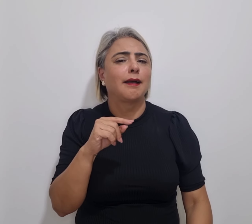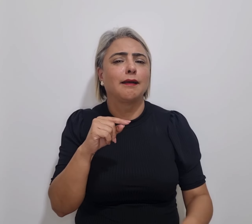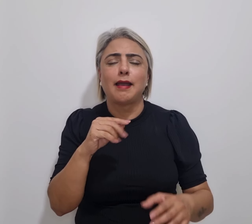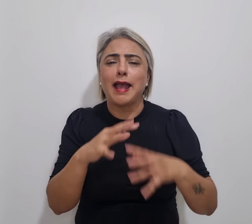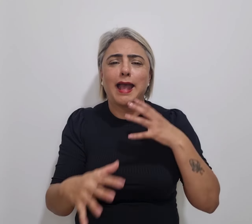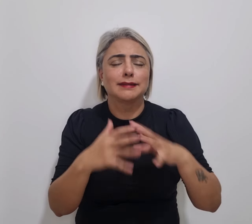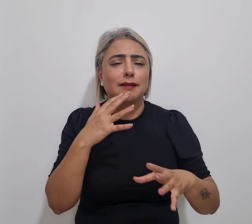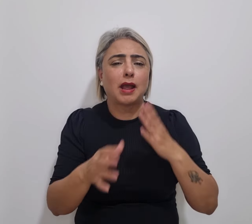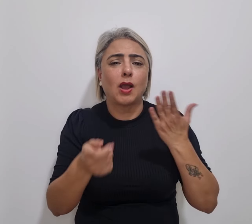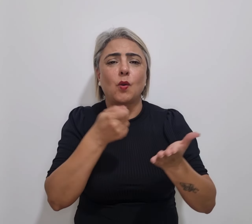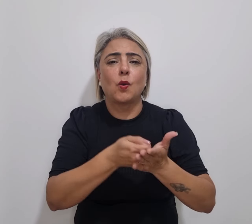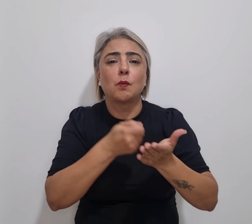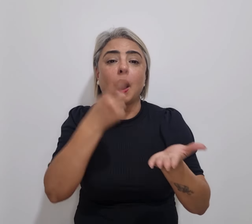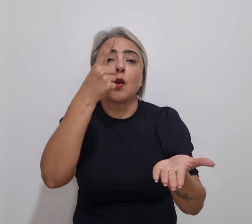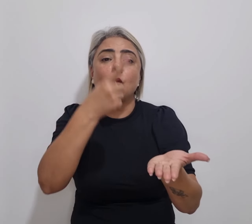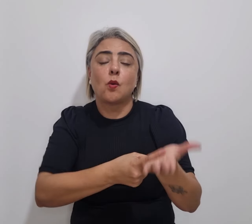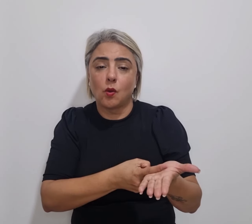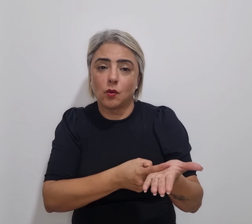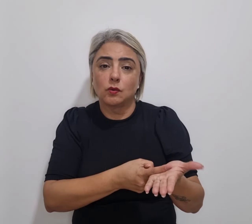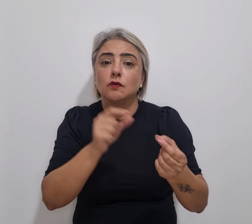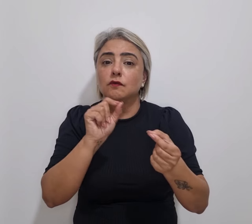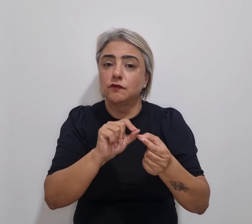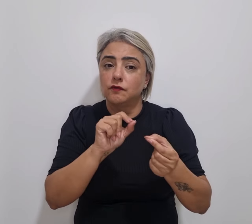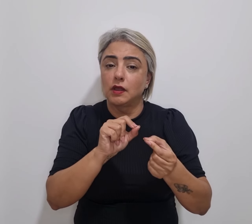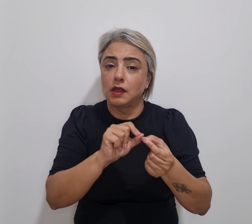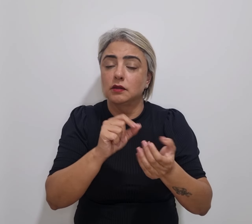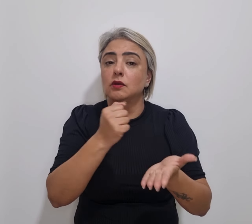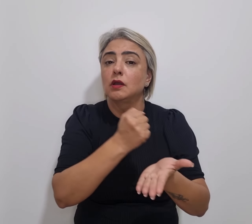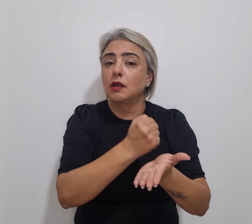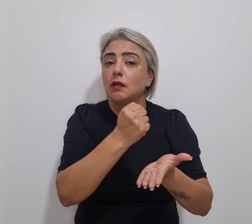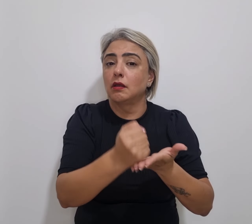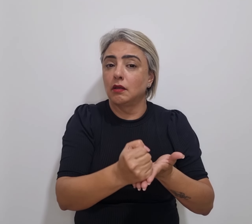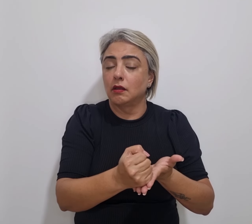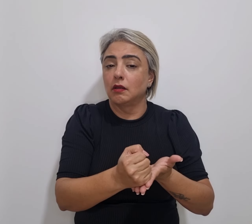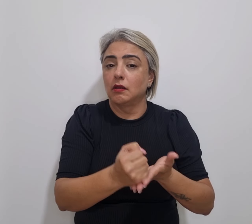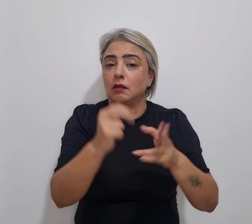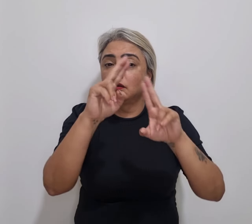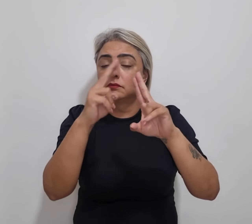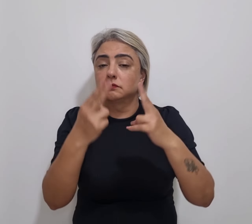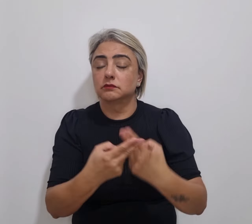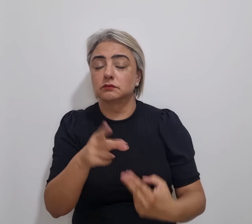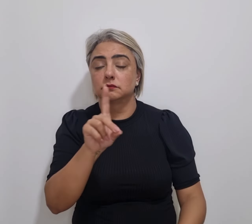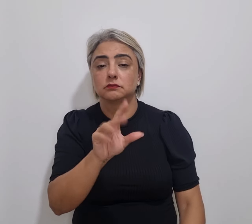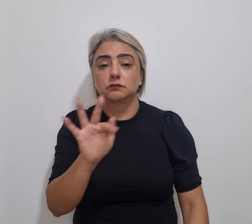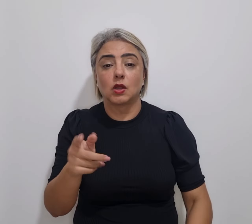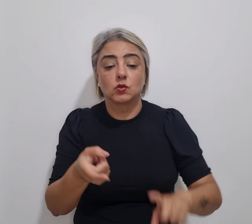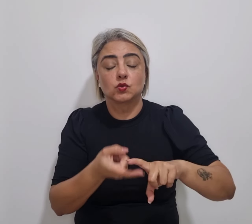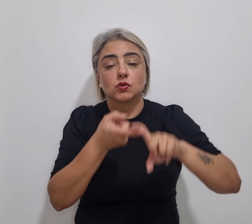cumprimento de acordos firmados e chancelados pela CLDF, que suspenderam a